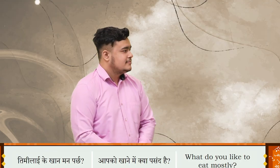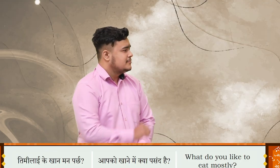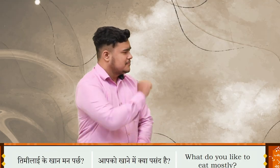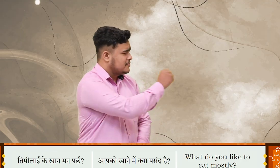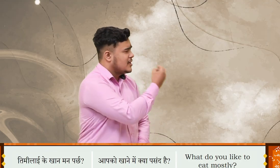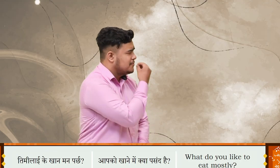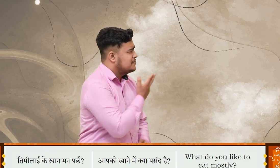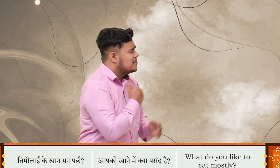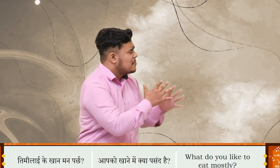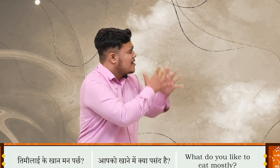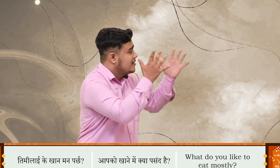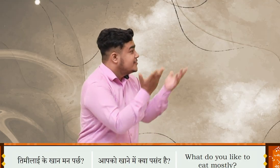तिम्री लाई के खाना मन पर छा?